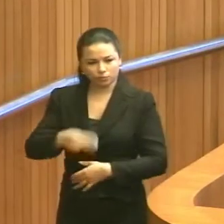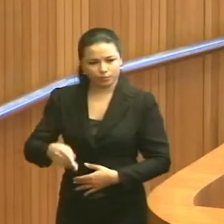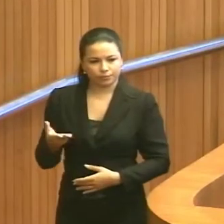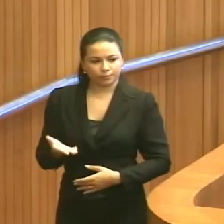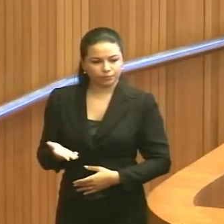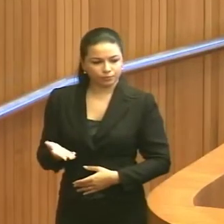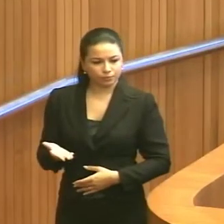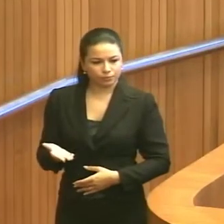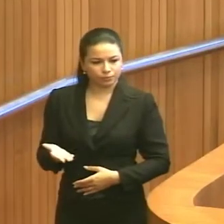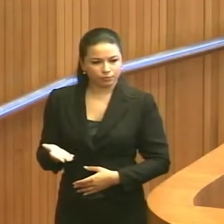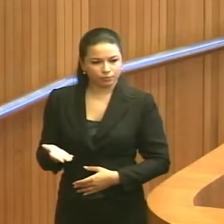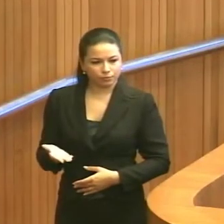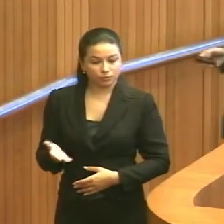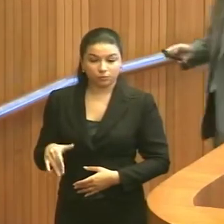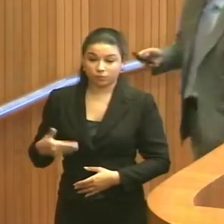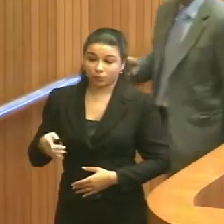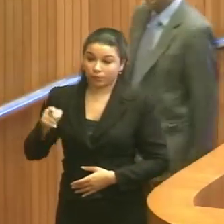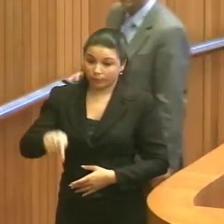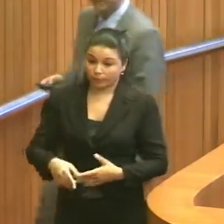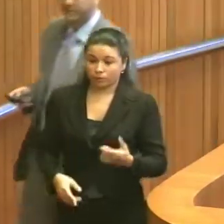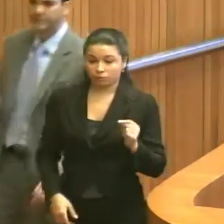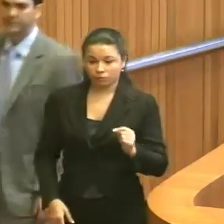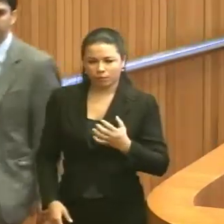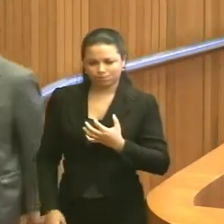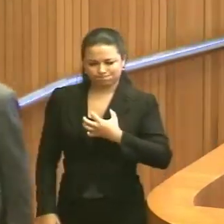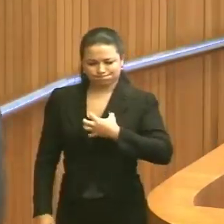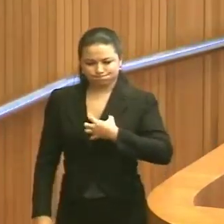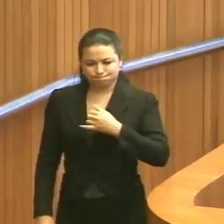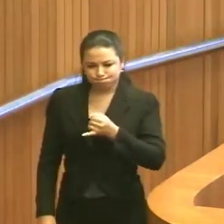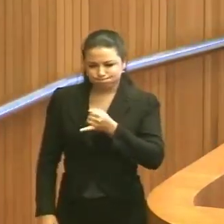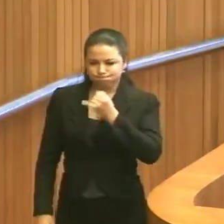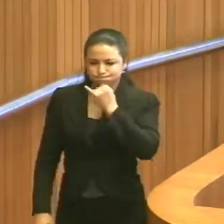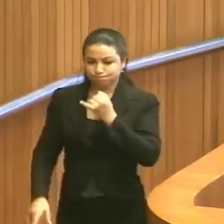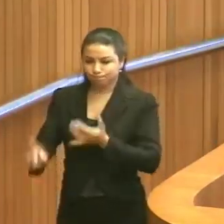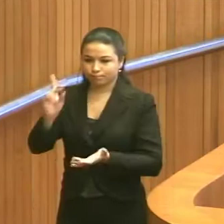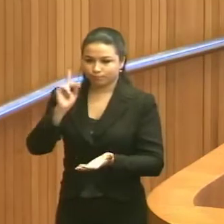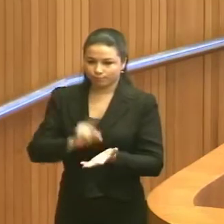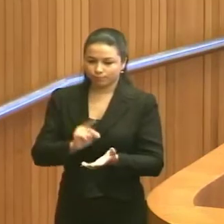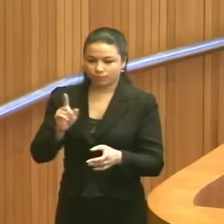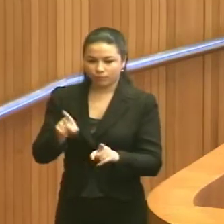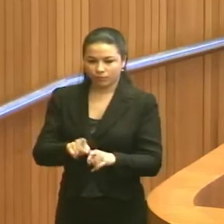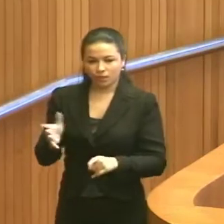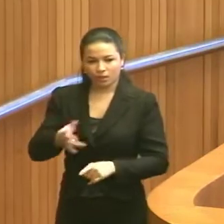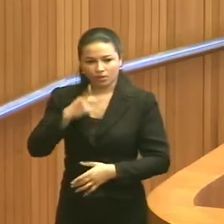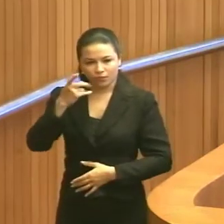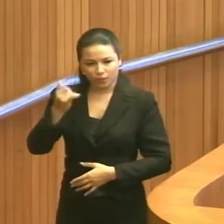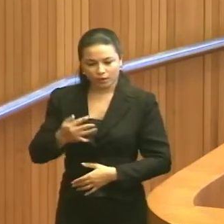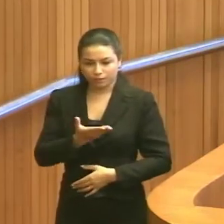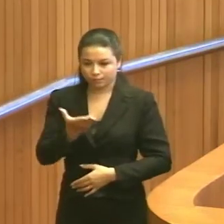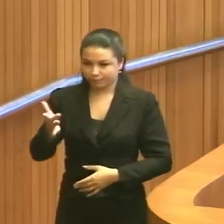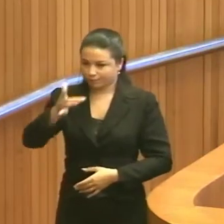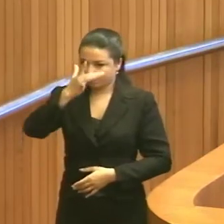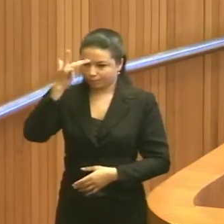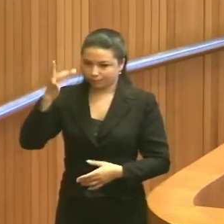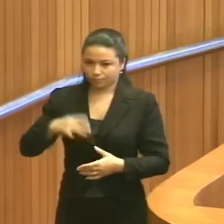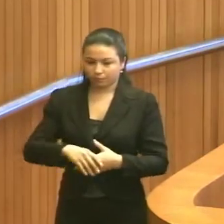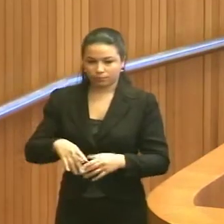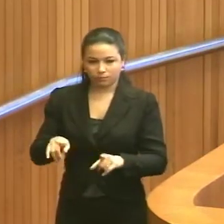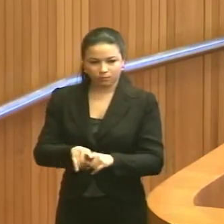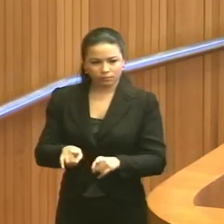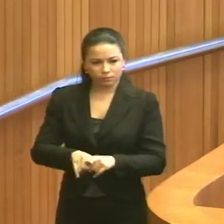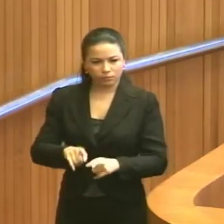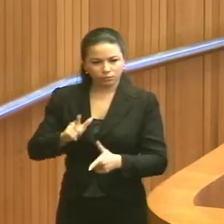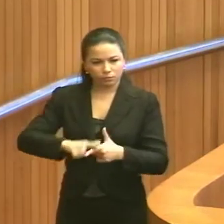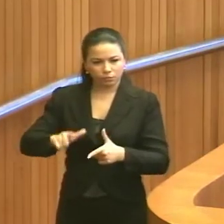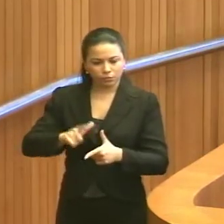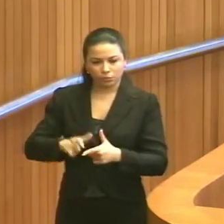Maranhão. Então, é algo realmente que me entristece muito. E eu quero cumprimentar a esses moradores. O